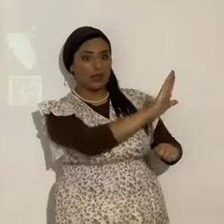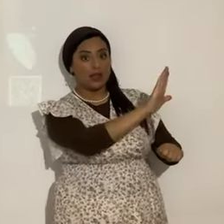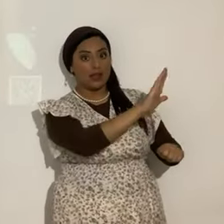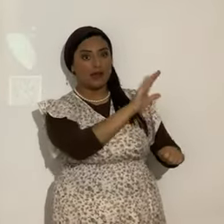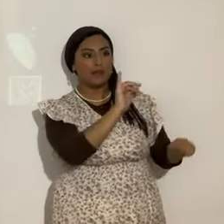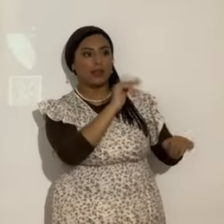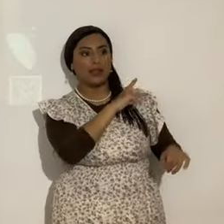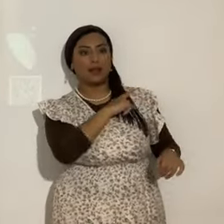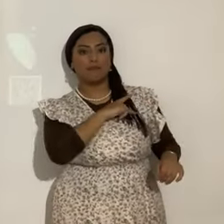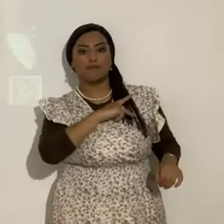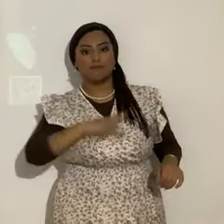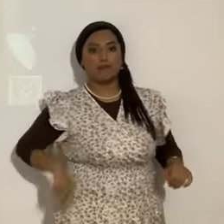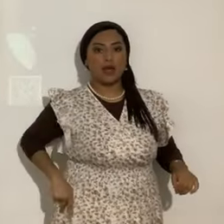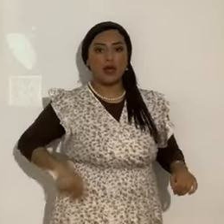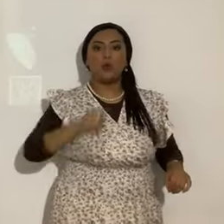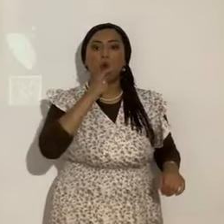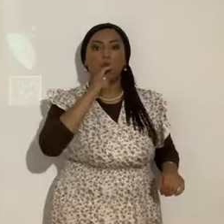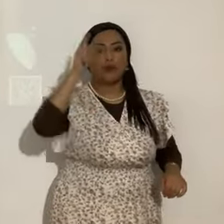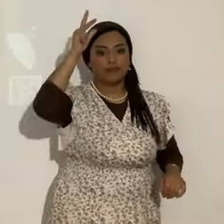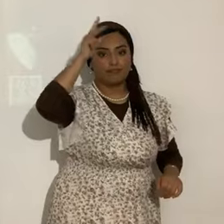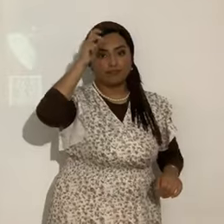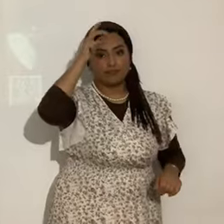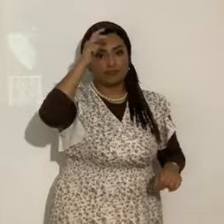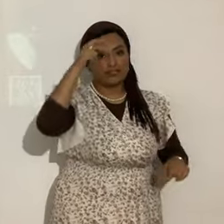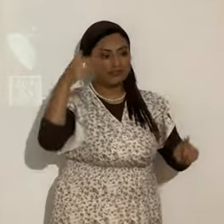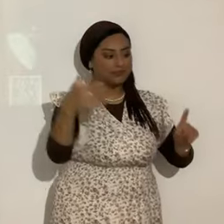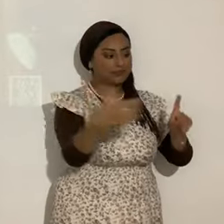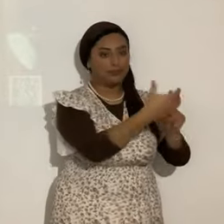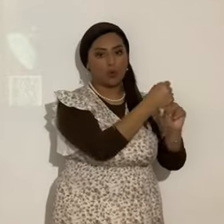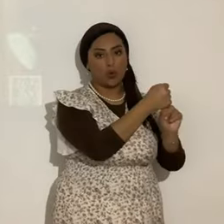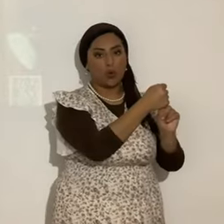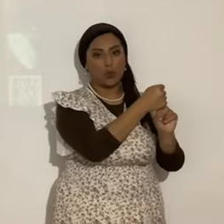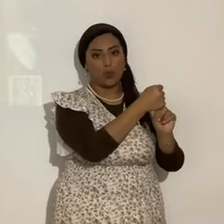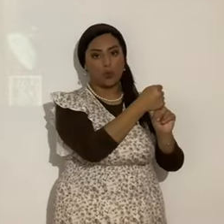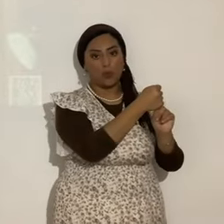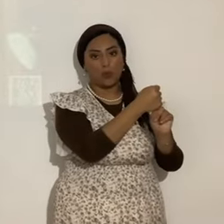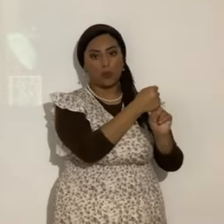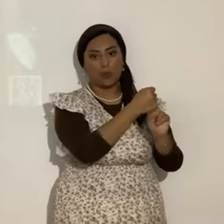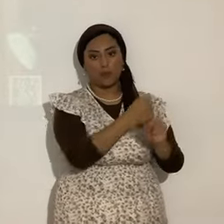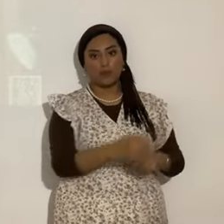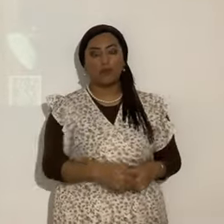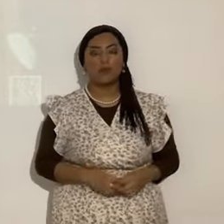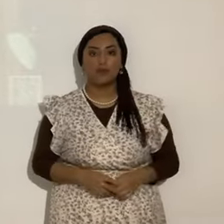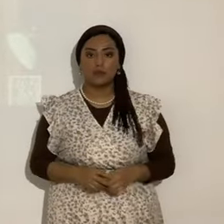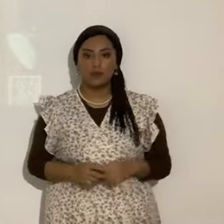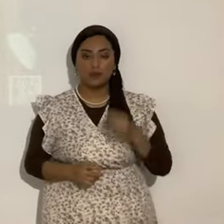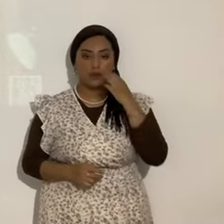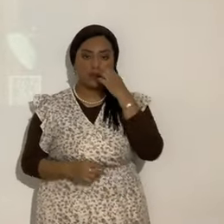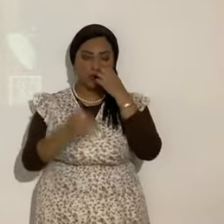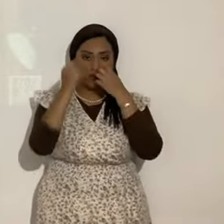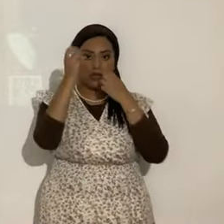autoridad. Del pecado. O sea. Satanás. Yahshua la Reprenda.